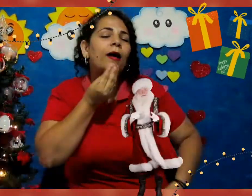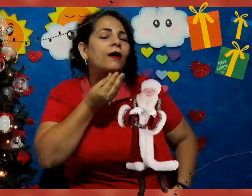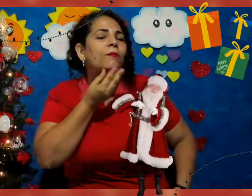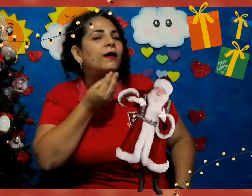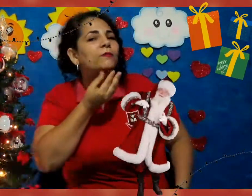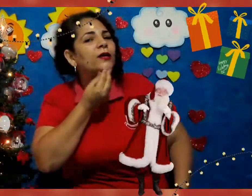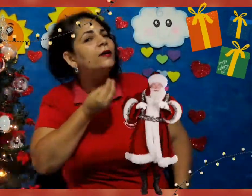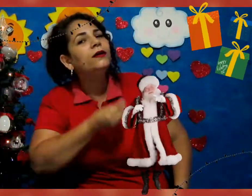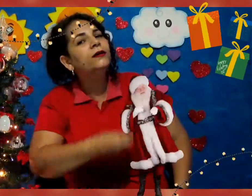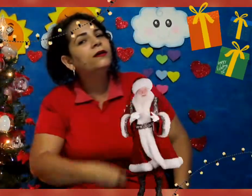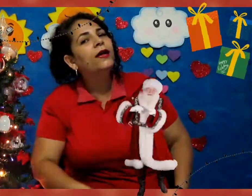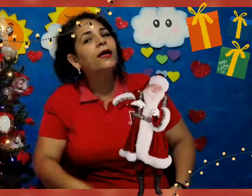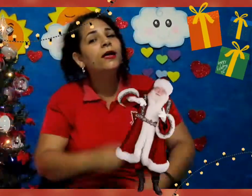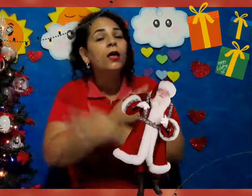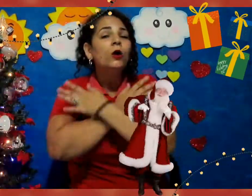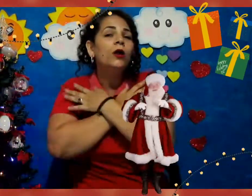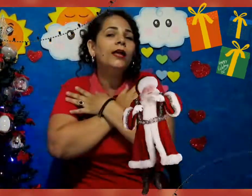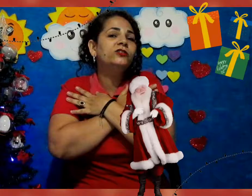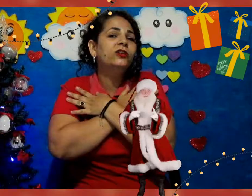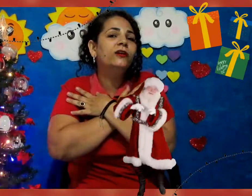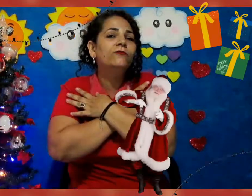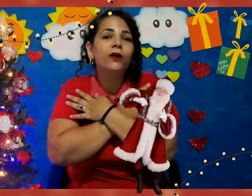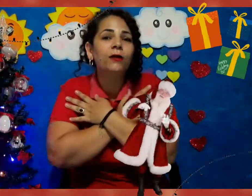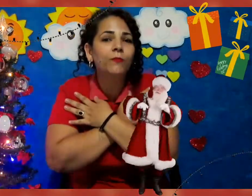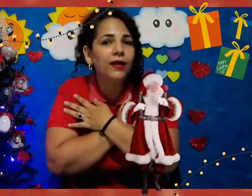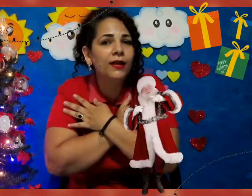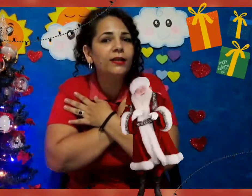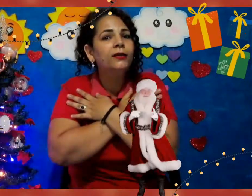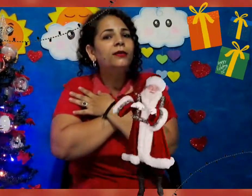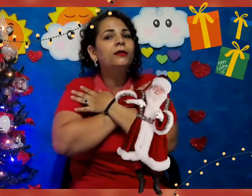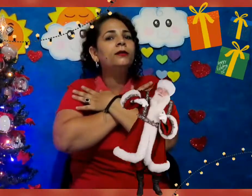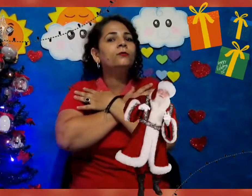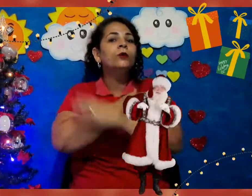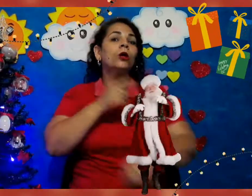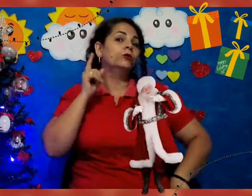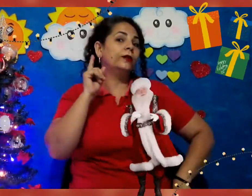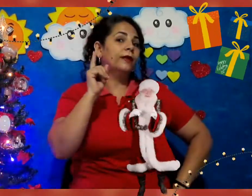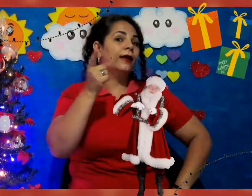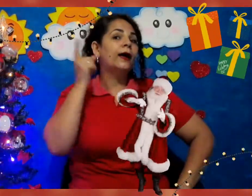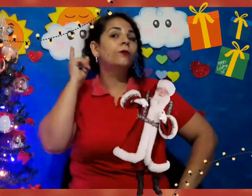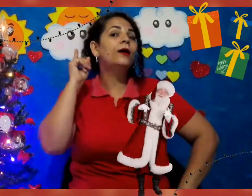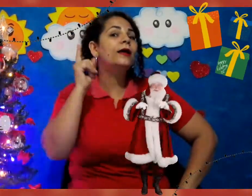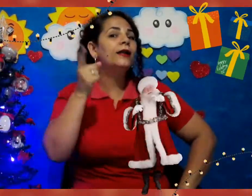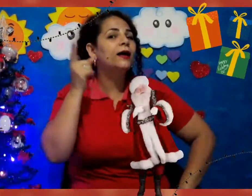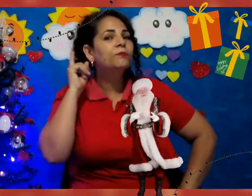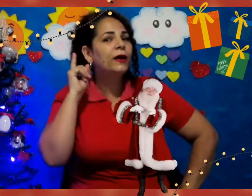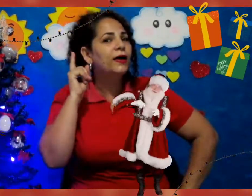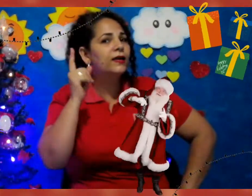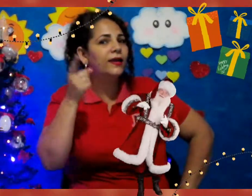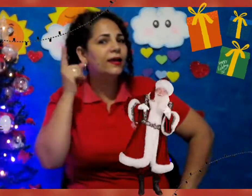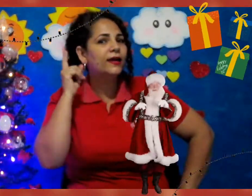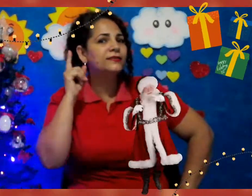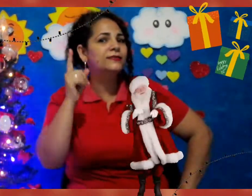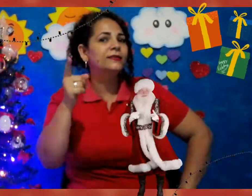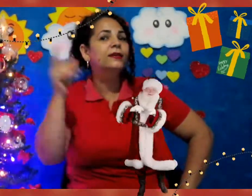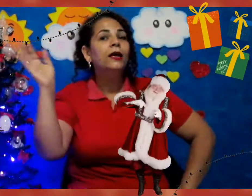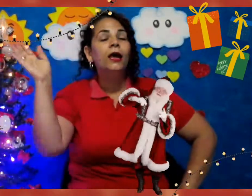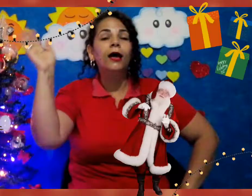barba branca, colete vermelhinho. No Natal, ele aparece, a